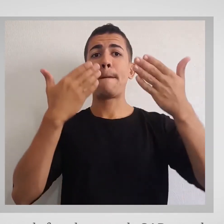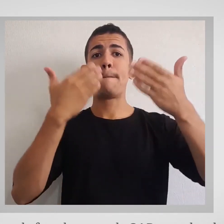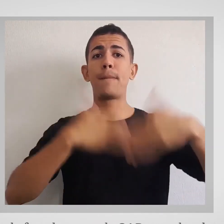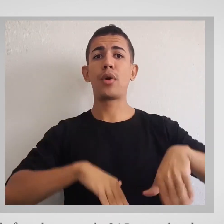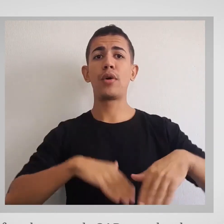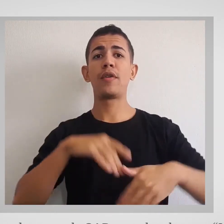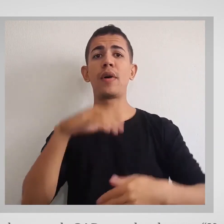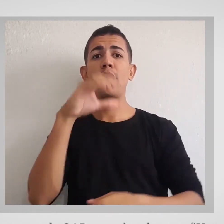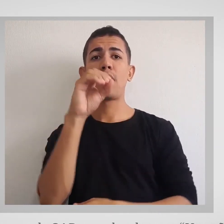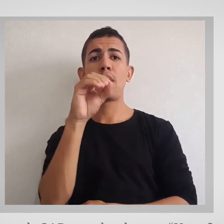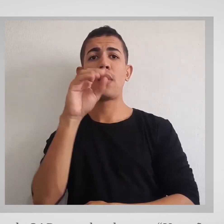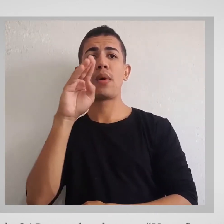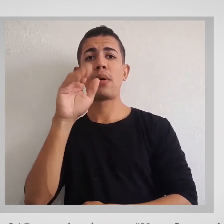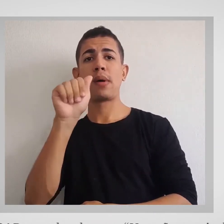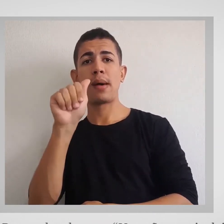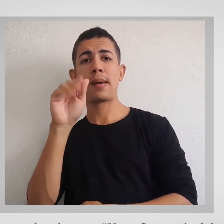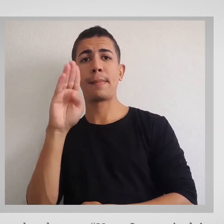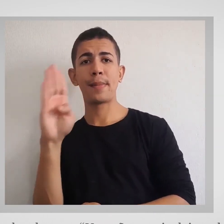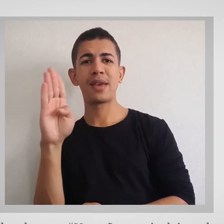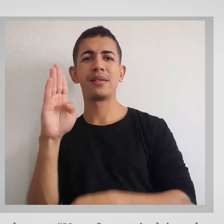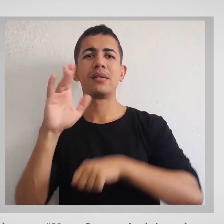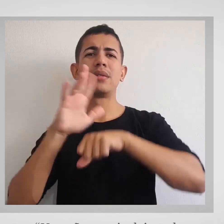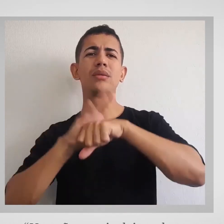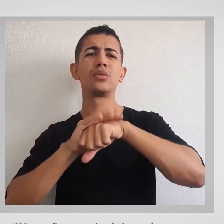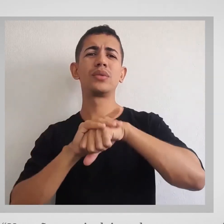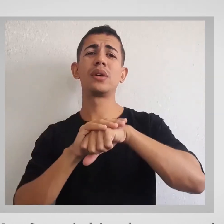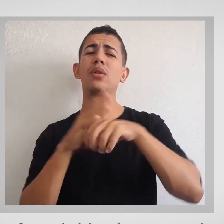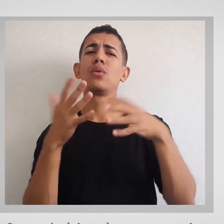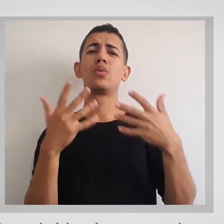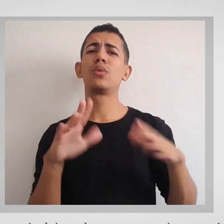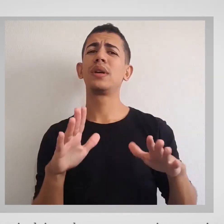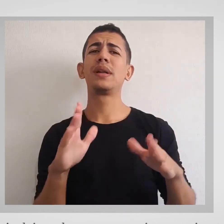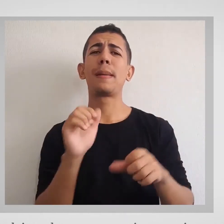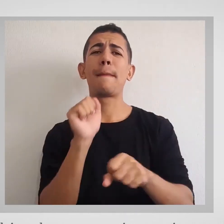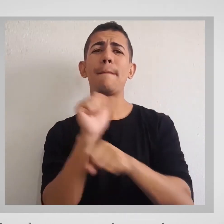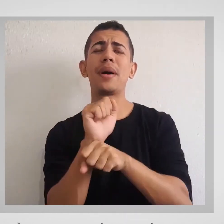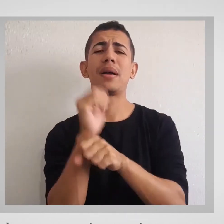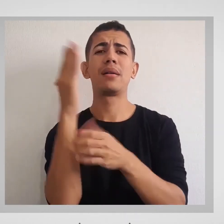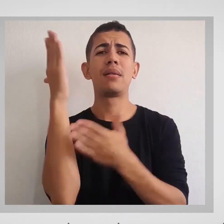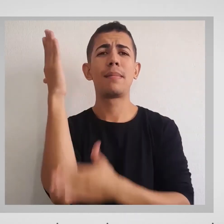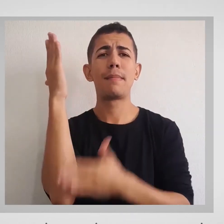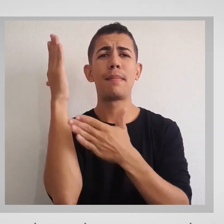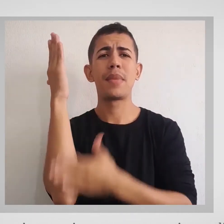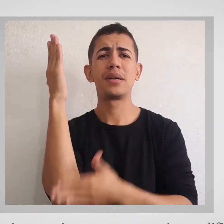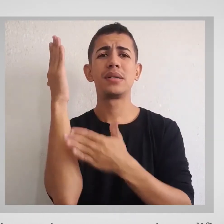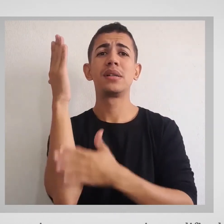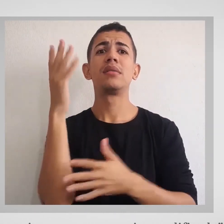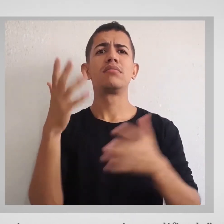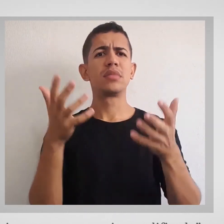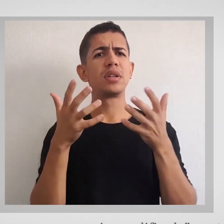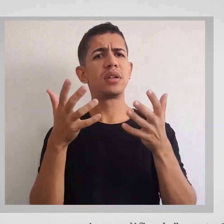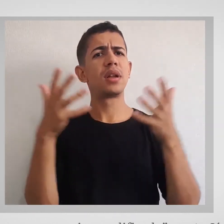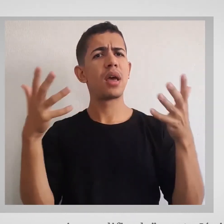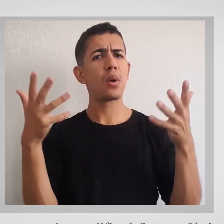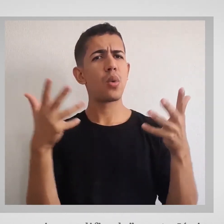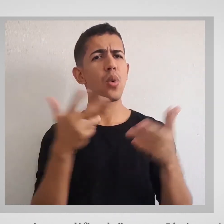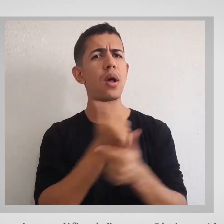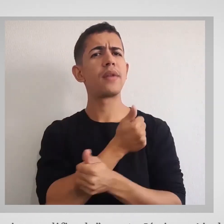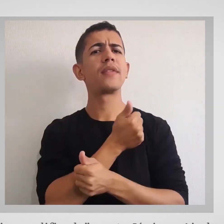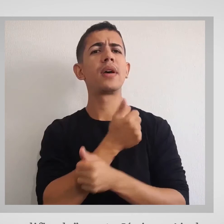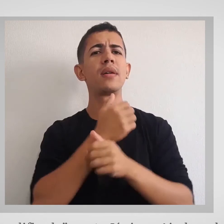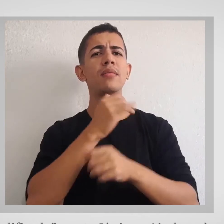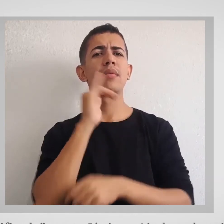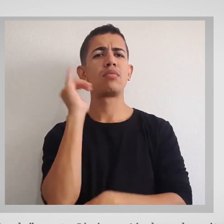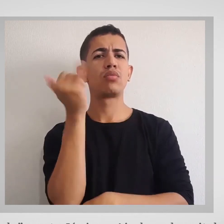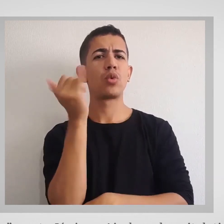OAB quando adoeceu. Van não queria deixar de ser um marceneiro. Queria ser um marceneiro qualificado, conta